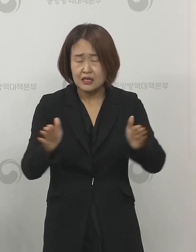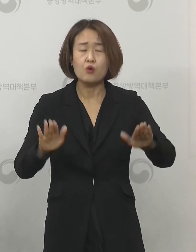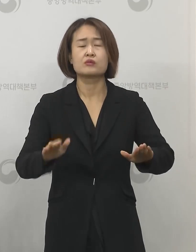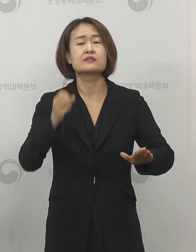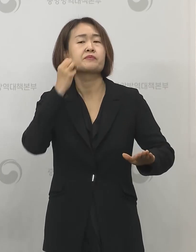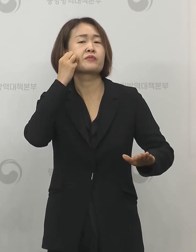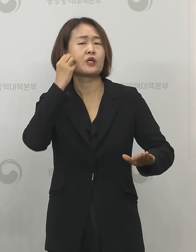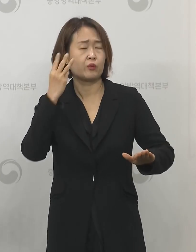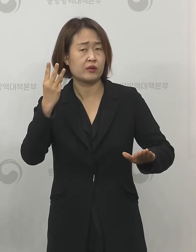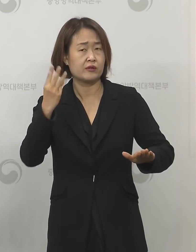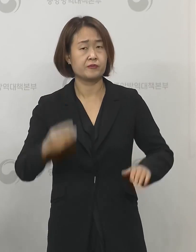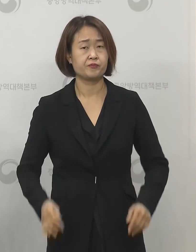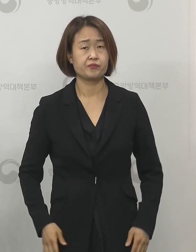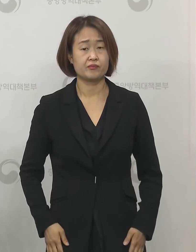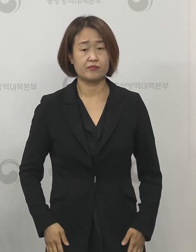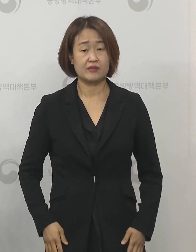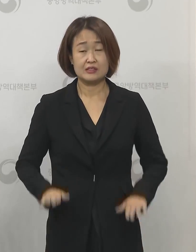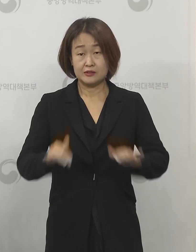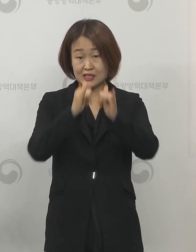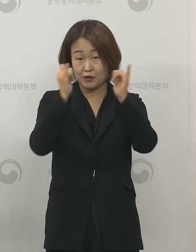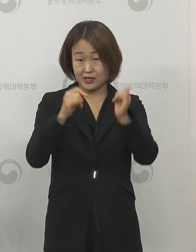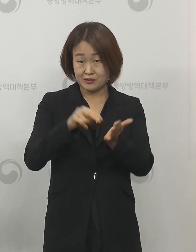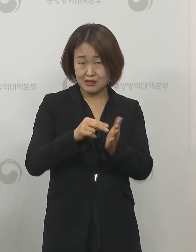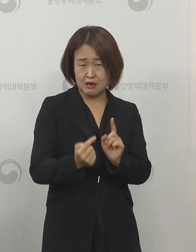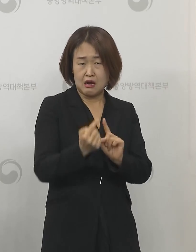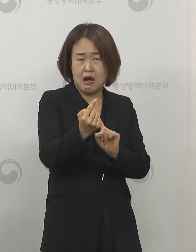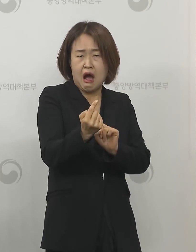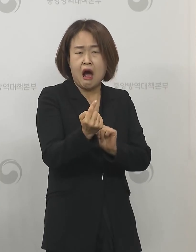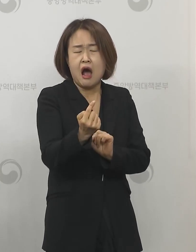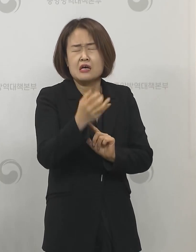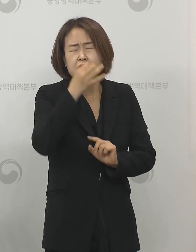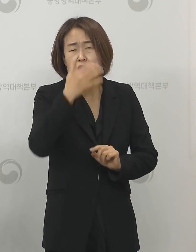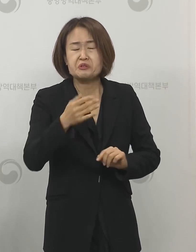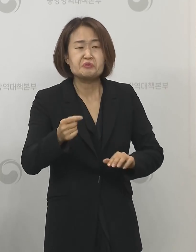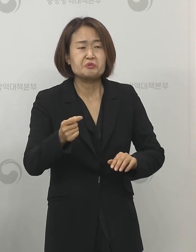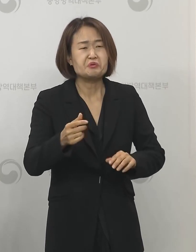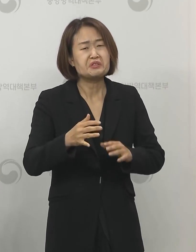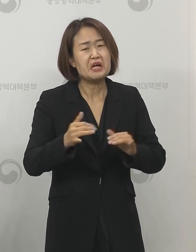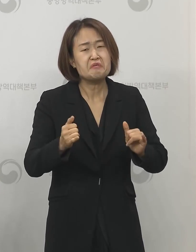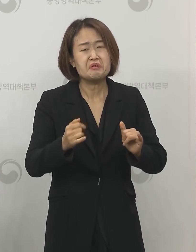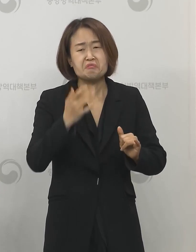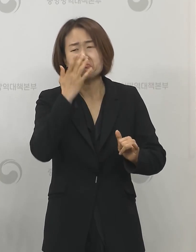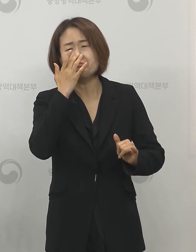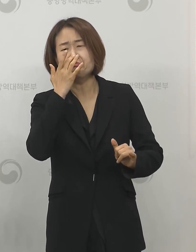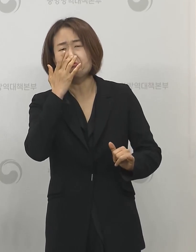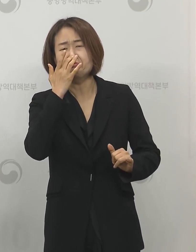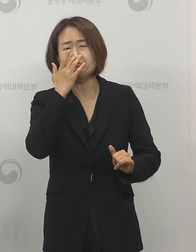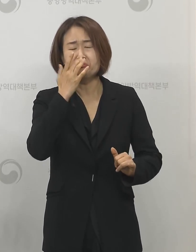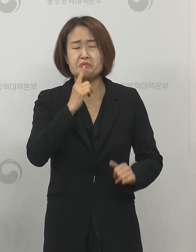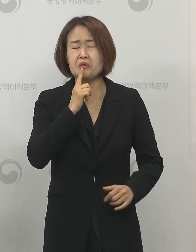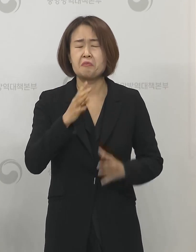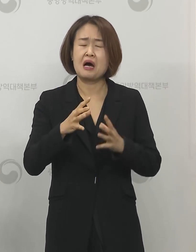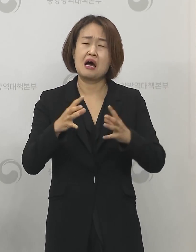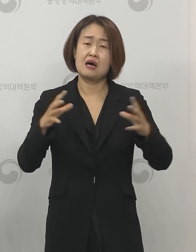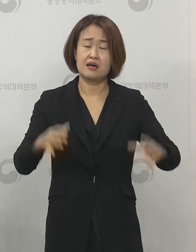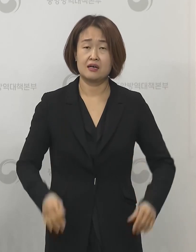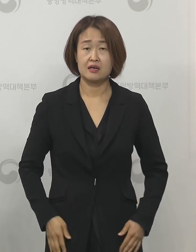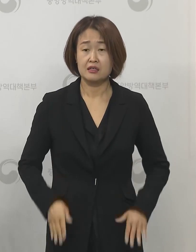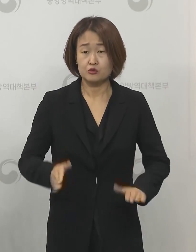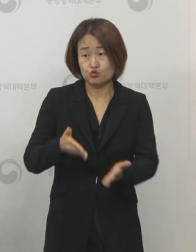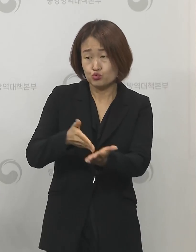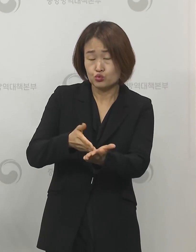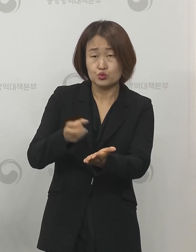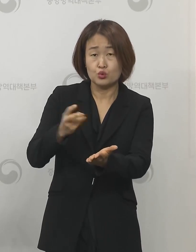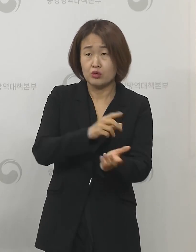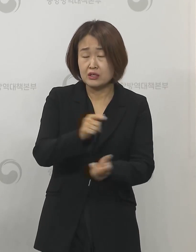되는 날입니다 사회적 거리두기가 힘들고 또 느슨해졌다는 지적들이 많이 있습니다 실제 많은 언론에서는